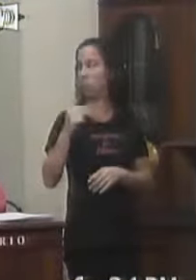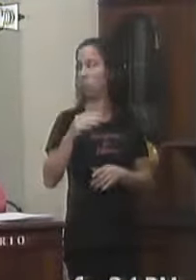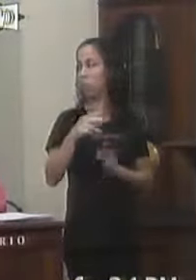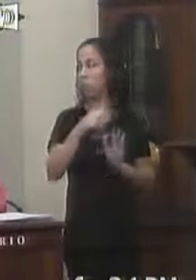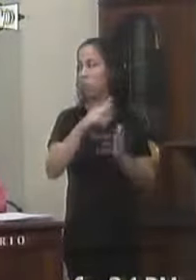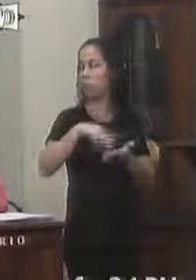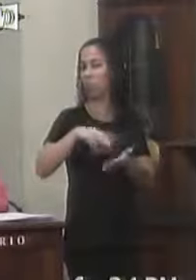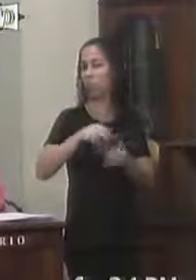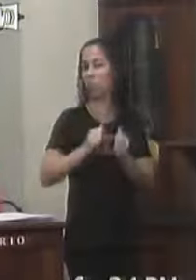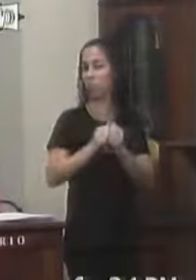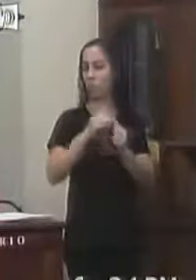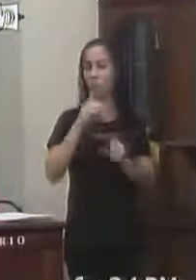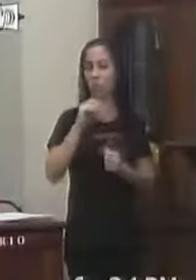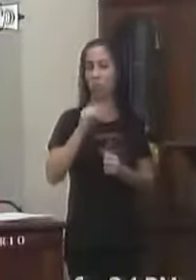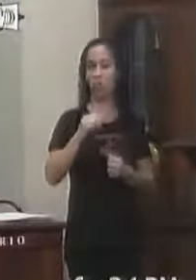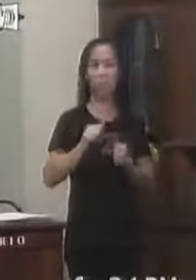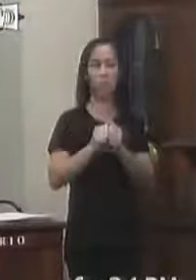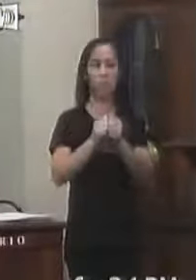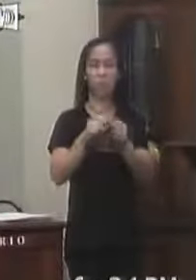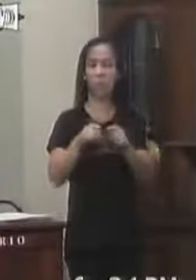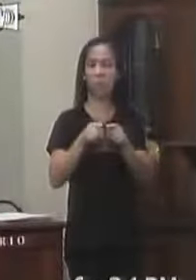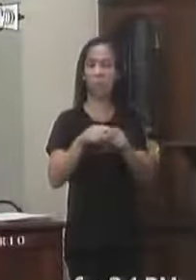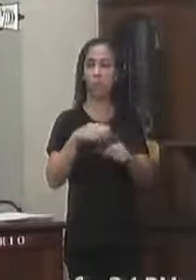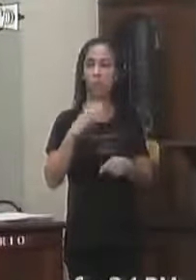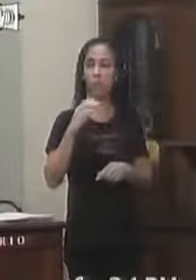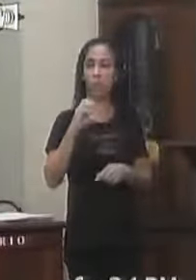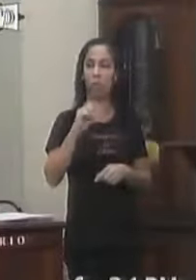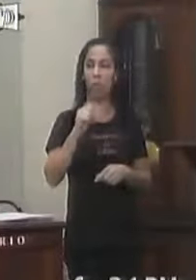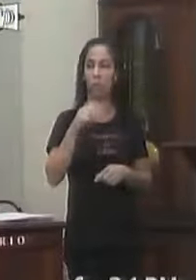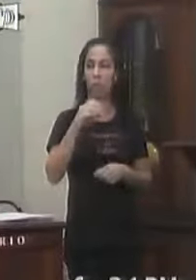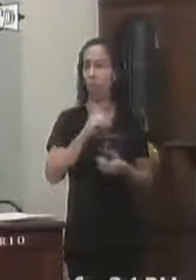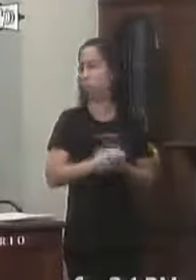relator E acompanho David Nogueira E o Saulo Correia